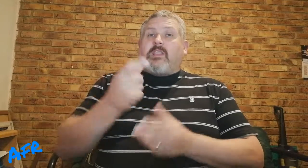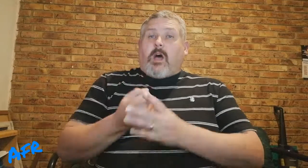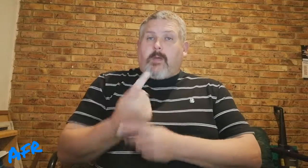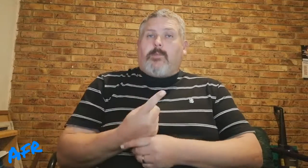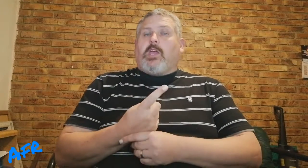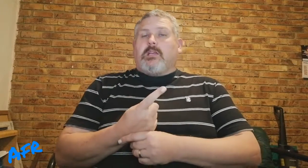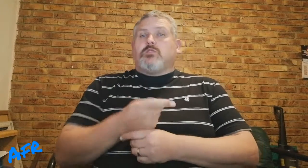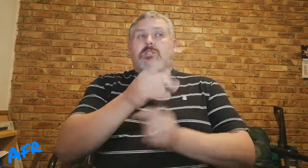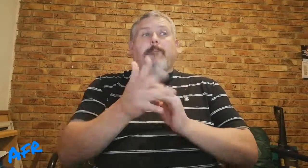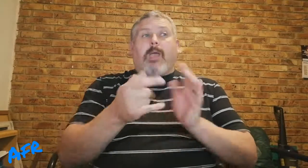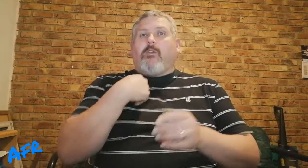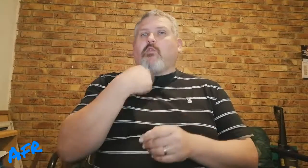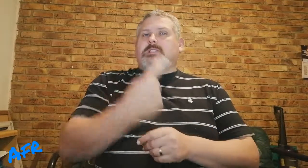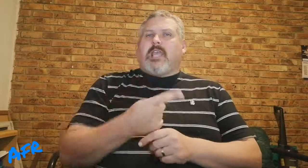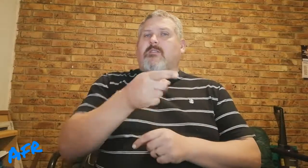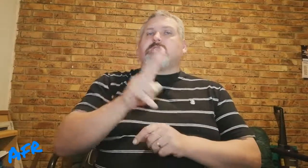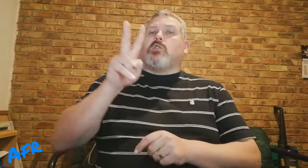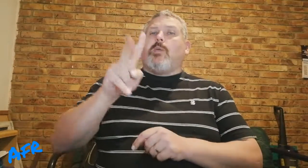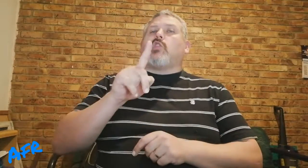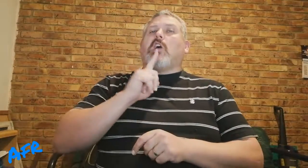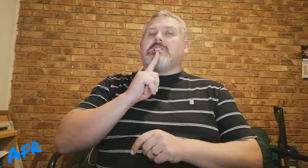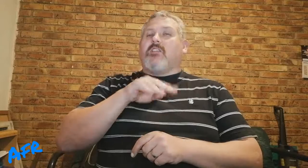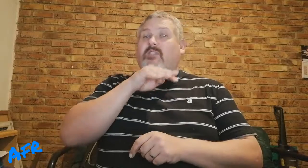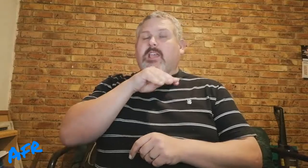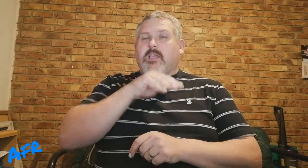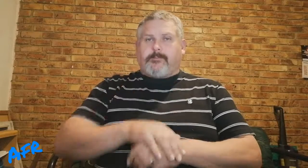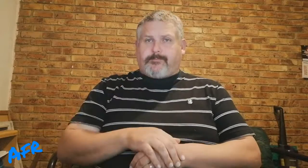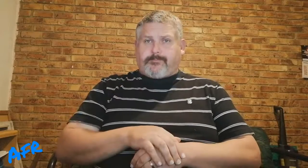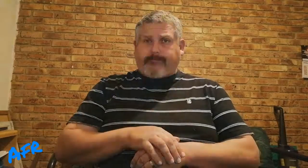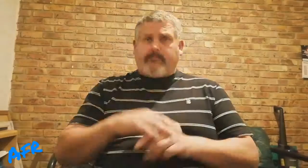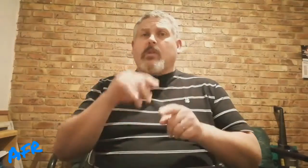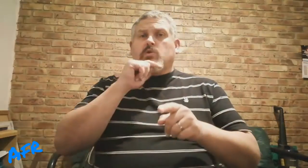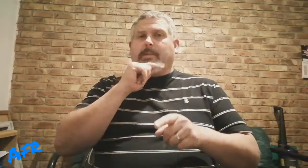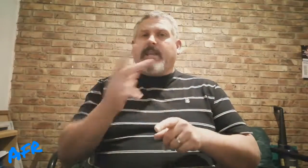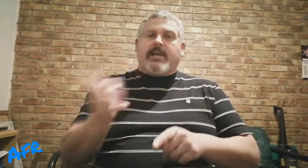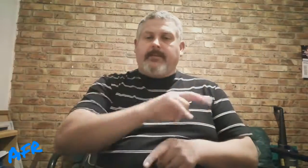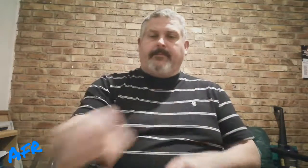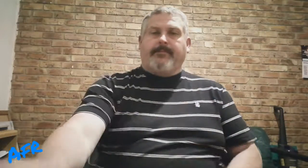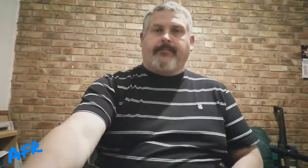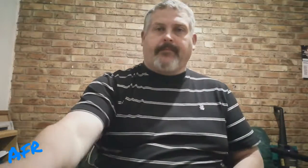Wat daar gebeur is, soos die bybel vir sê, daar is so tweeduisend vaike. So beteken,